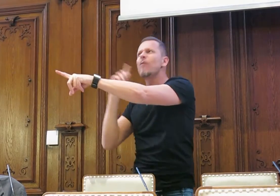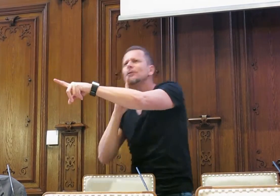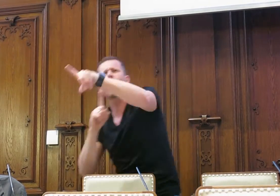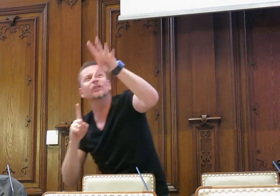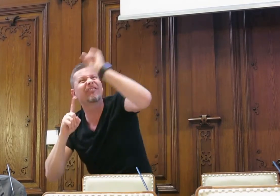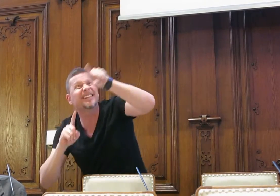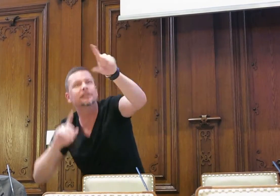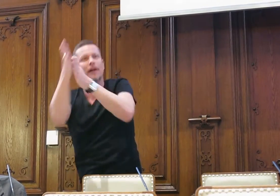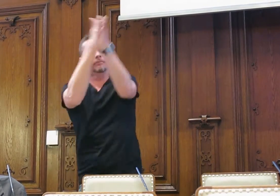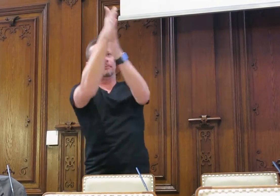Die Lichter sind jetzt in die Höhren.